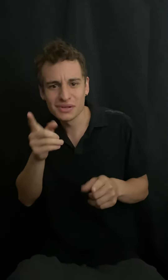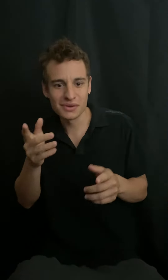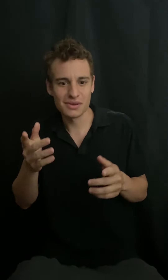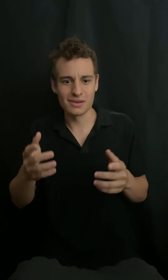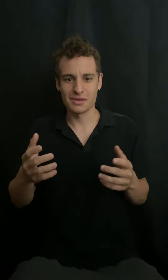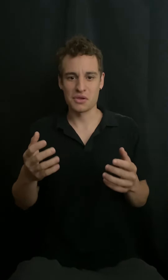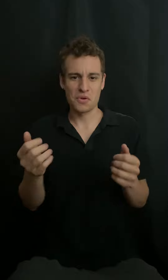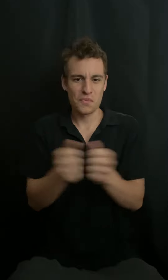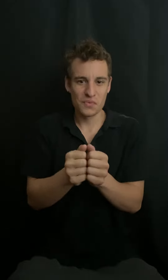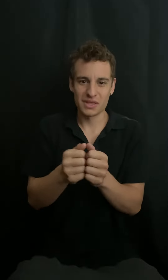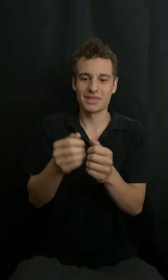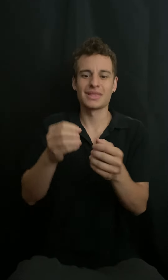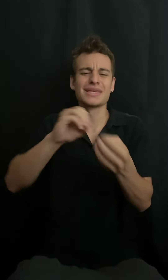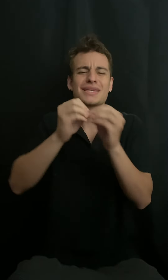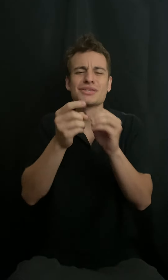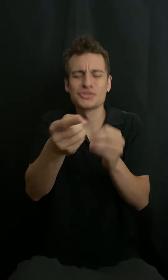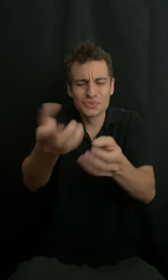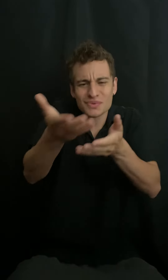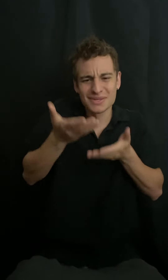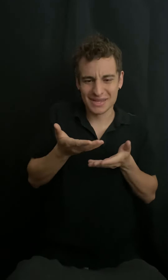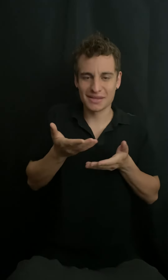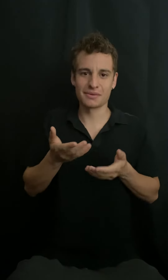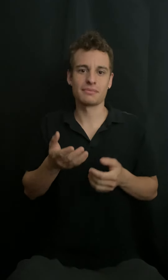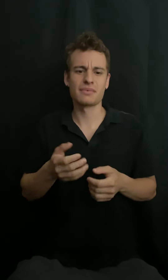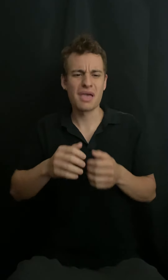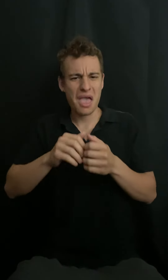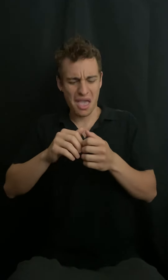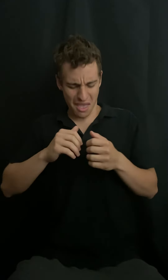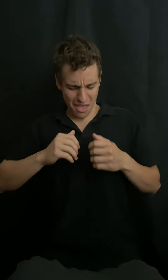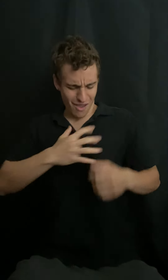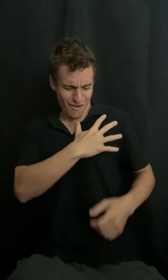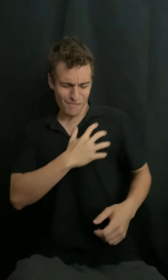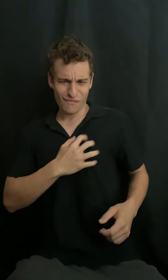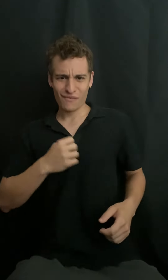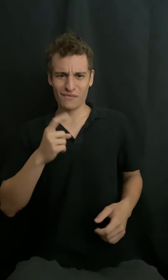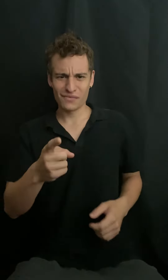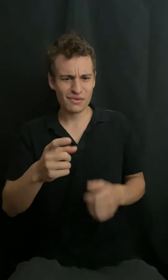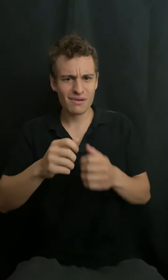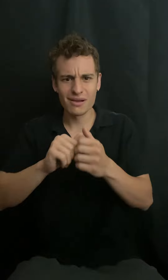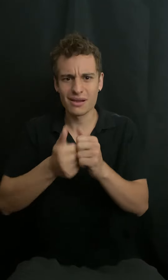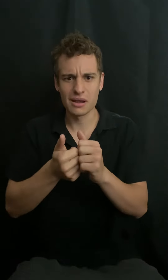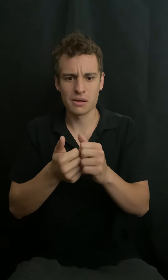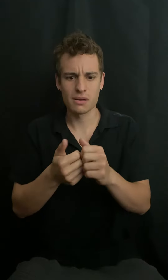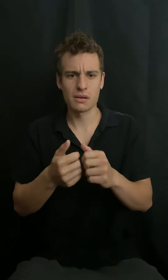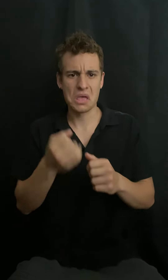que no me diste. Y cómo deshacerme de ti si no te tengo, cómo